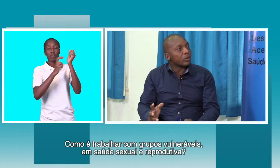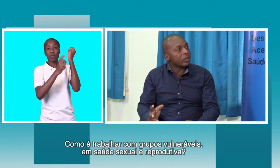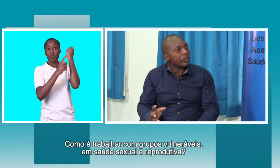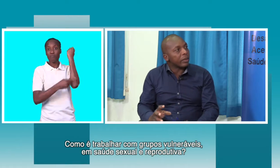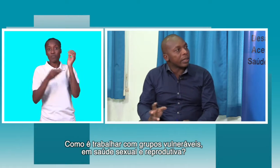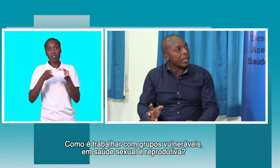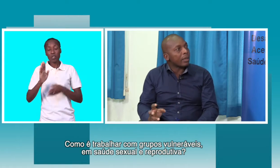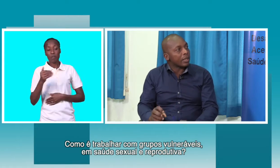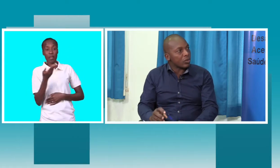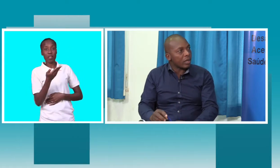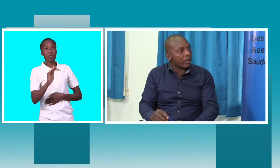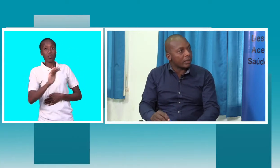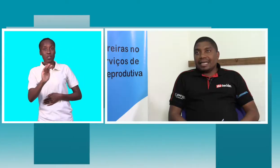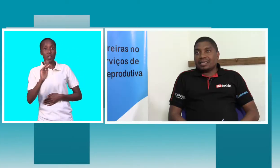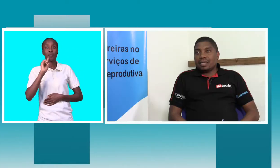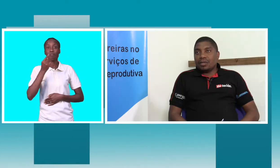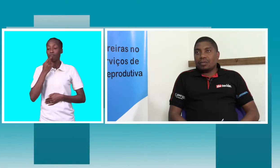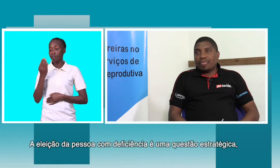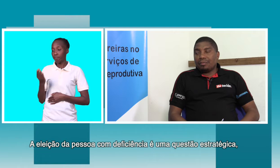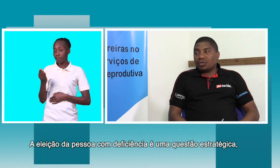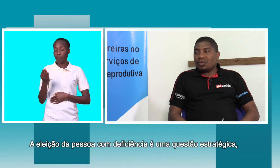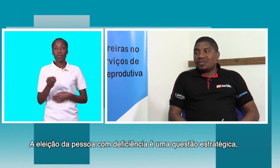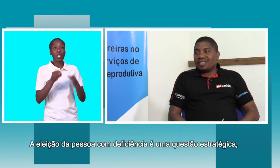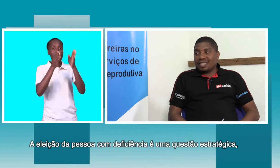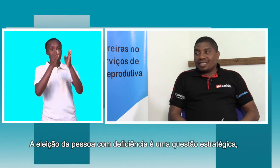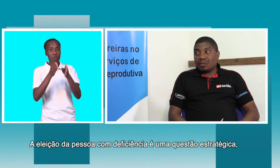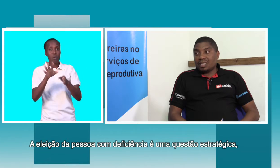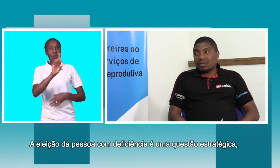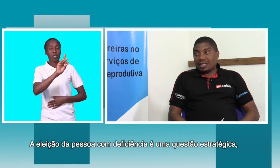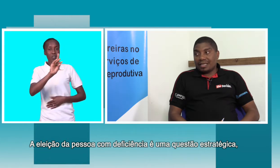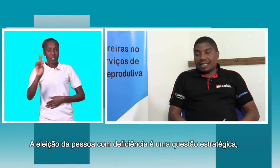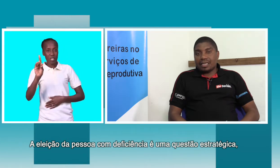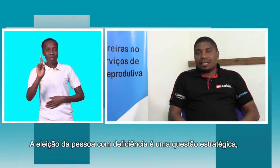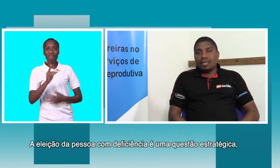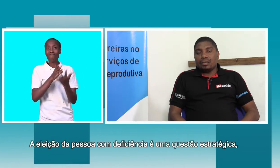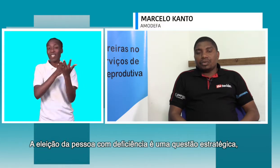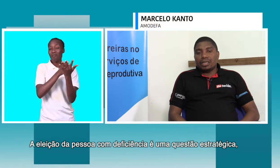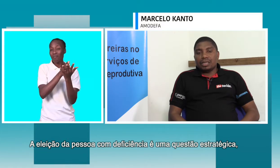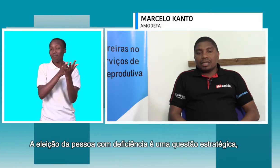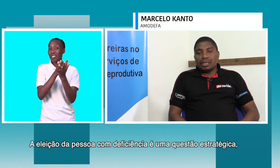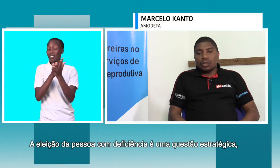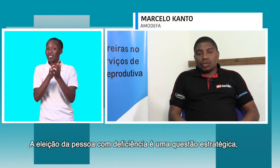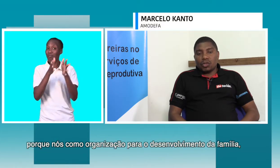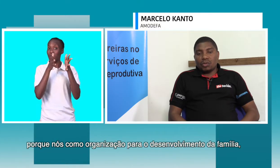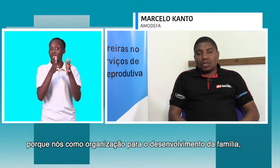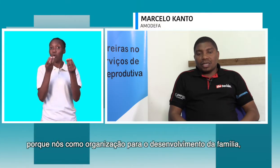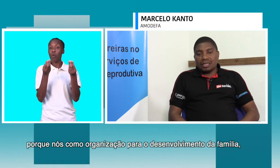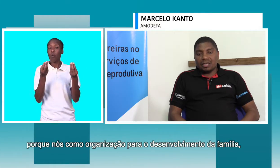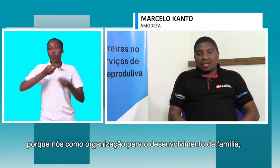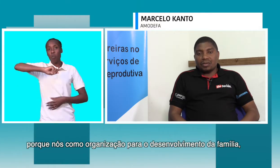reprodutiva para essa camada social? A eleição da pessoa com deficiência é uma questão estratégica, porque nós como organização